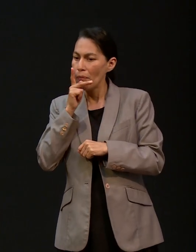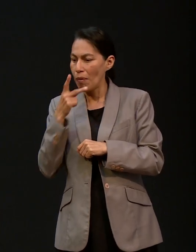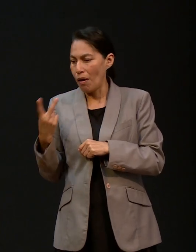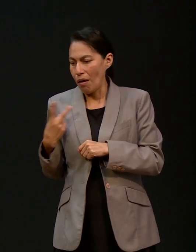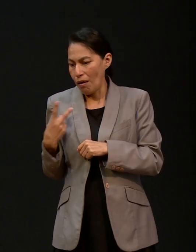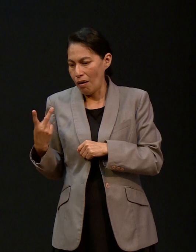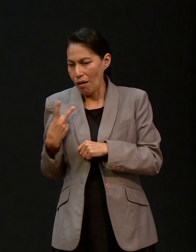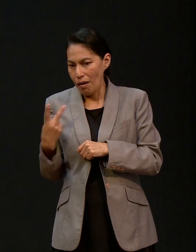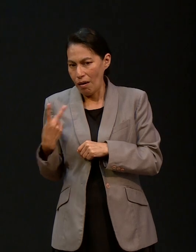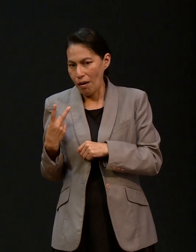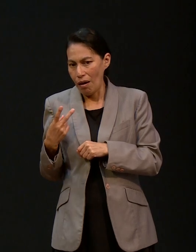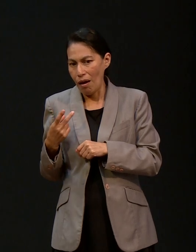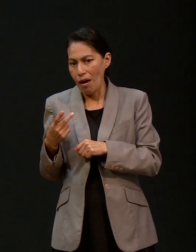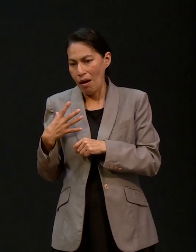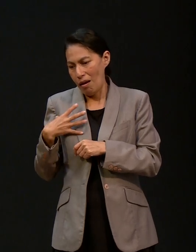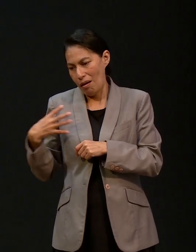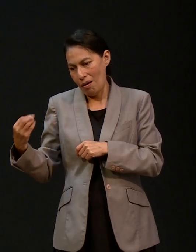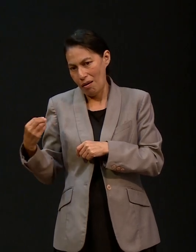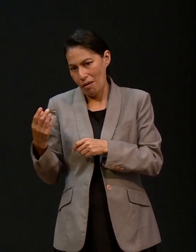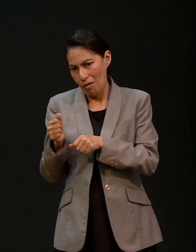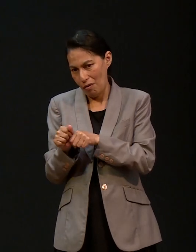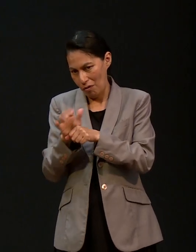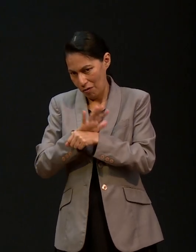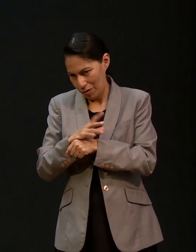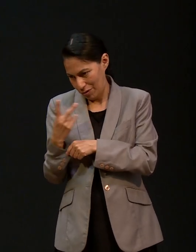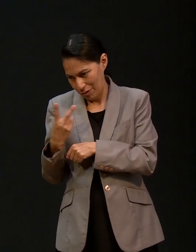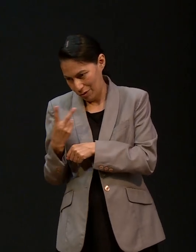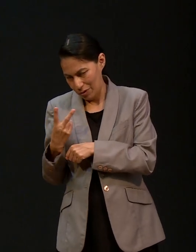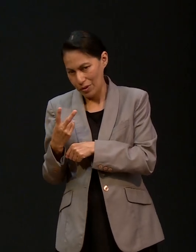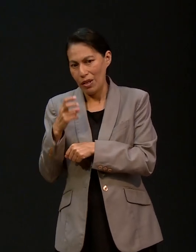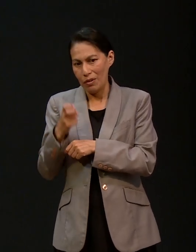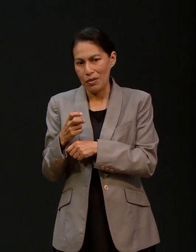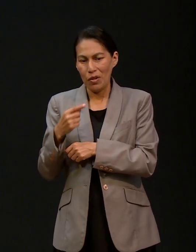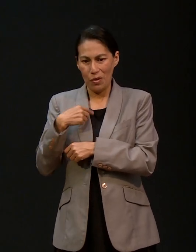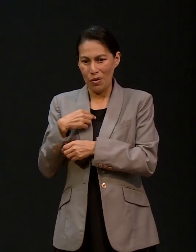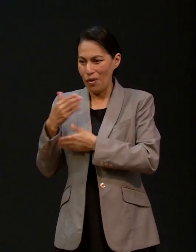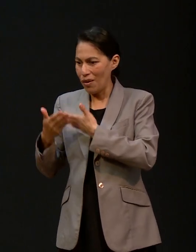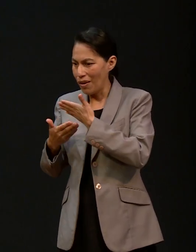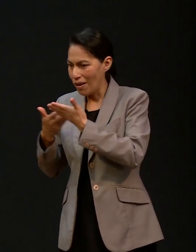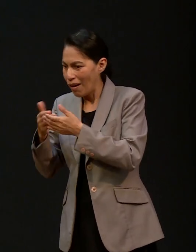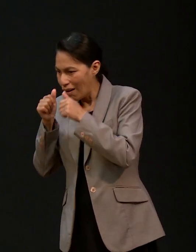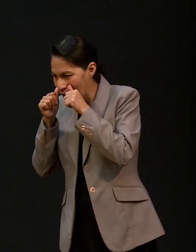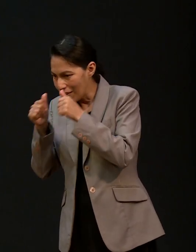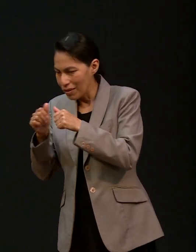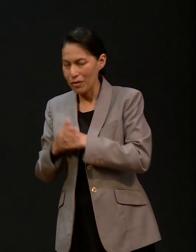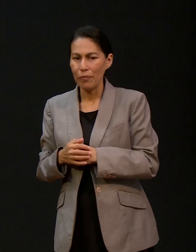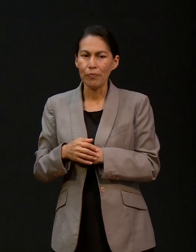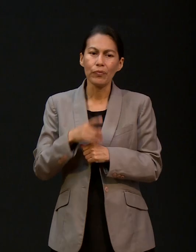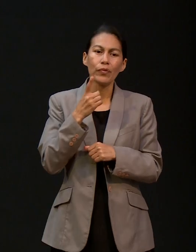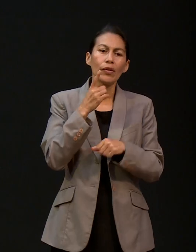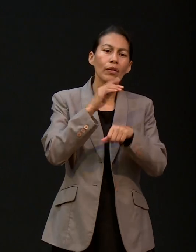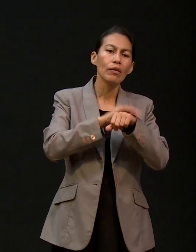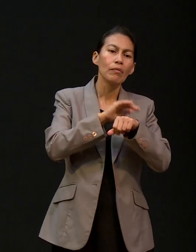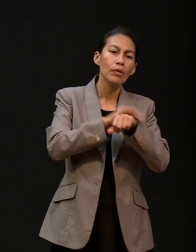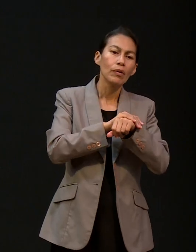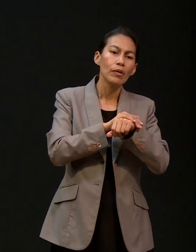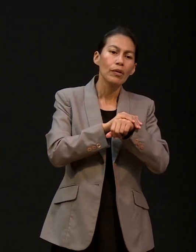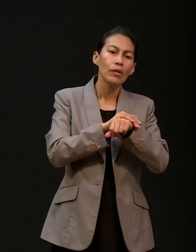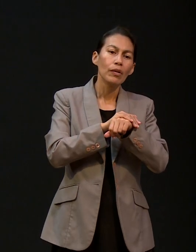atenderlo. Gracias a Dios nos atendieron en casa. Compañero de preparatoria, ahora